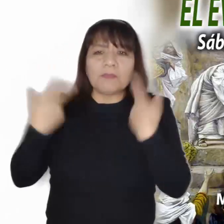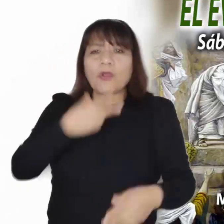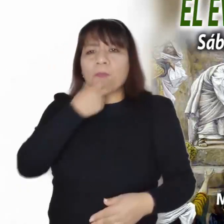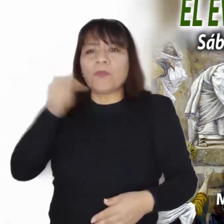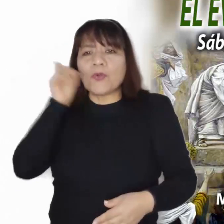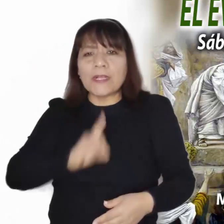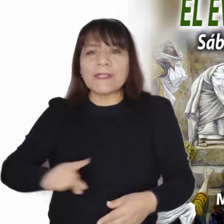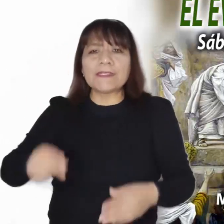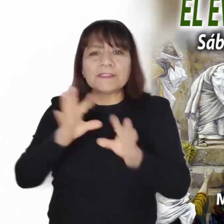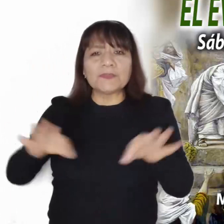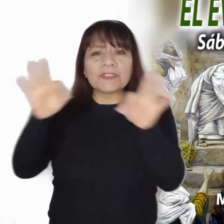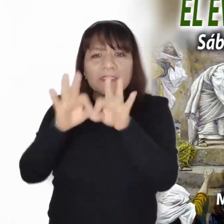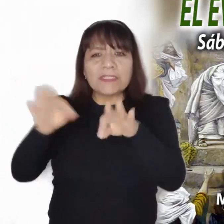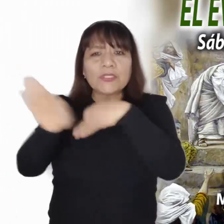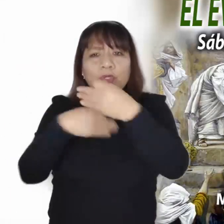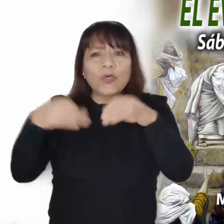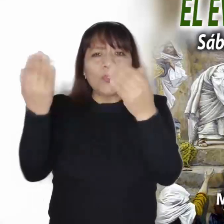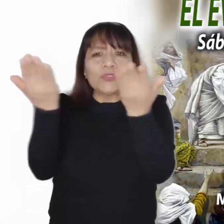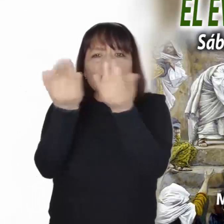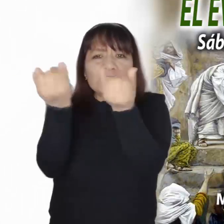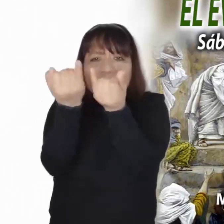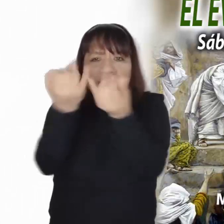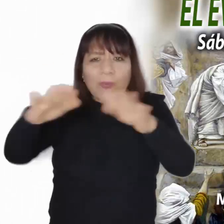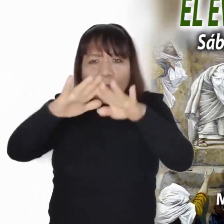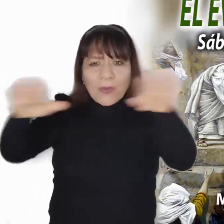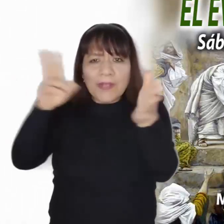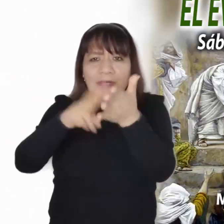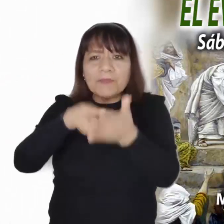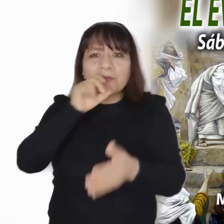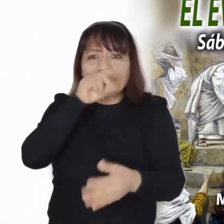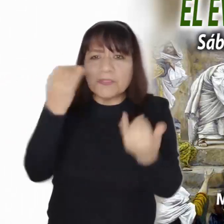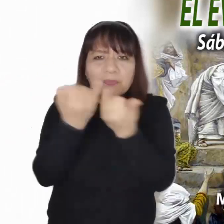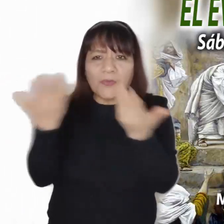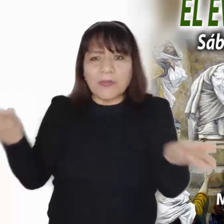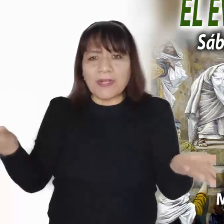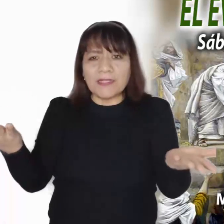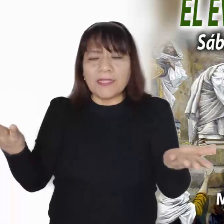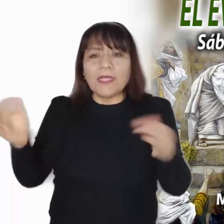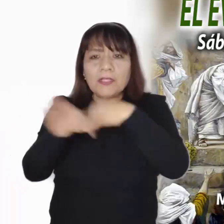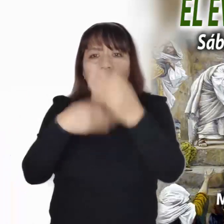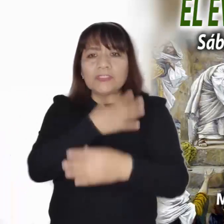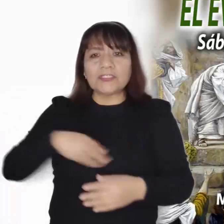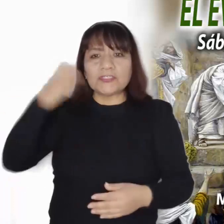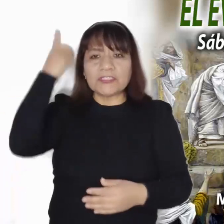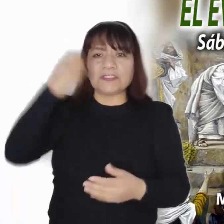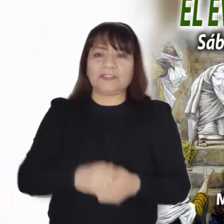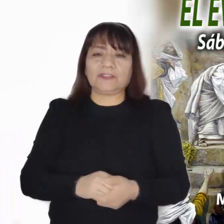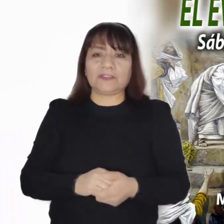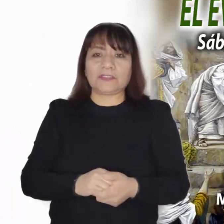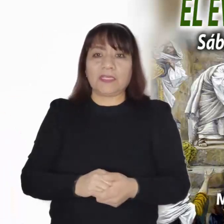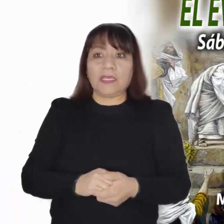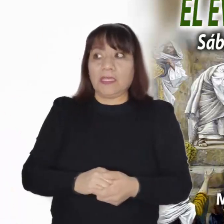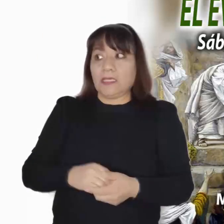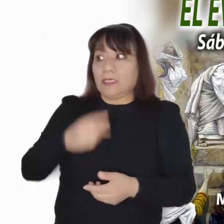valemos lo mismo, donde todos somos hijos de Dios. Y al llamarlo loco,